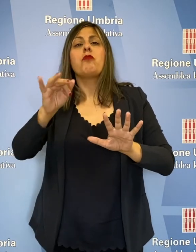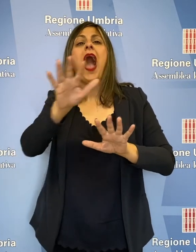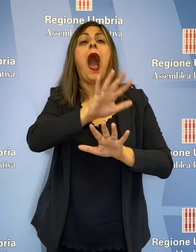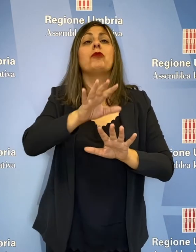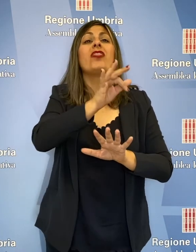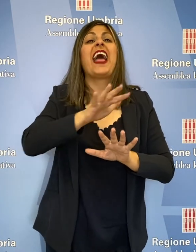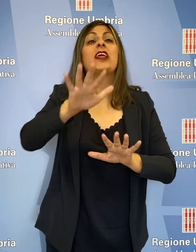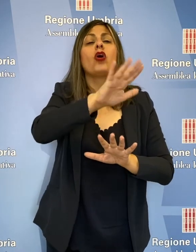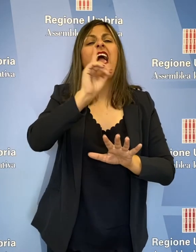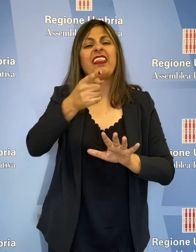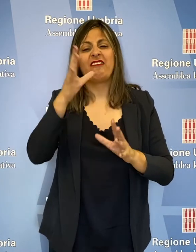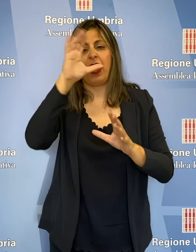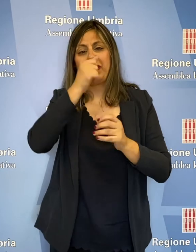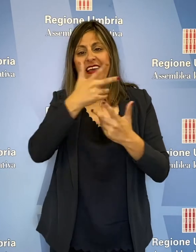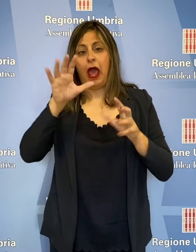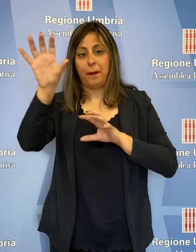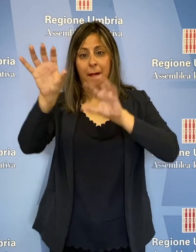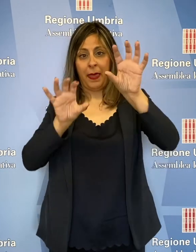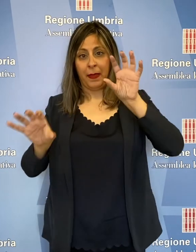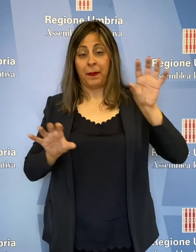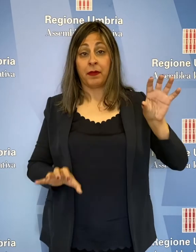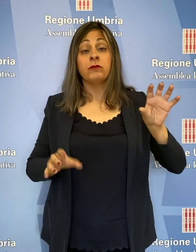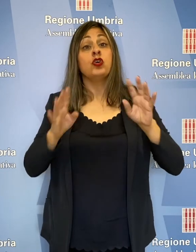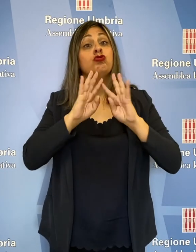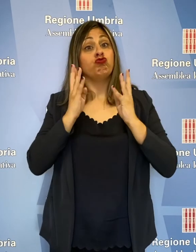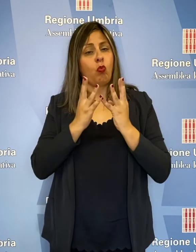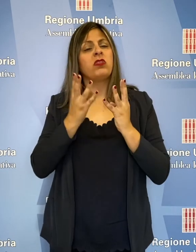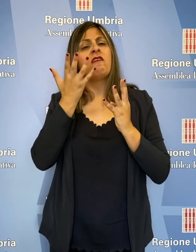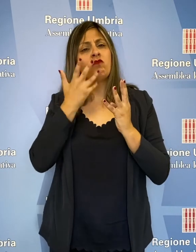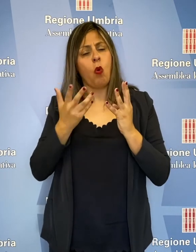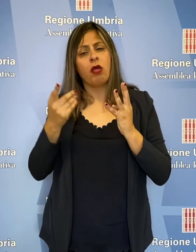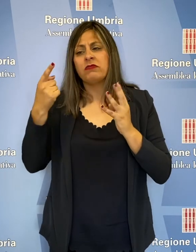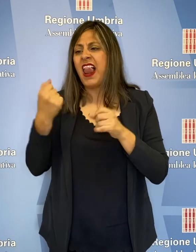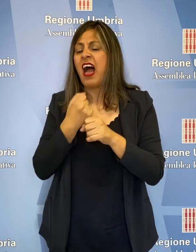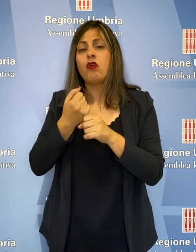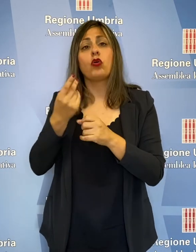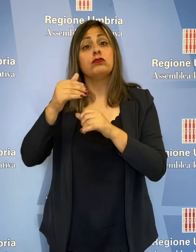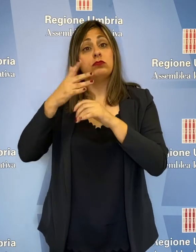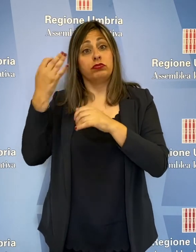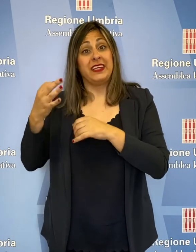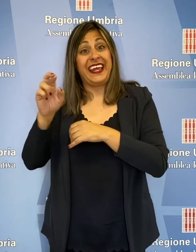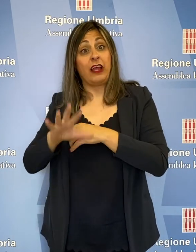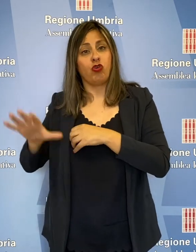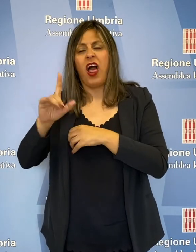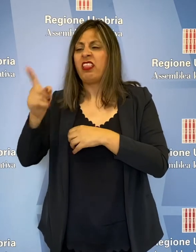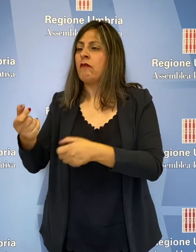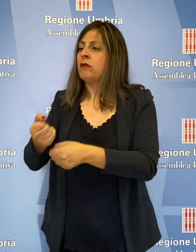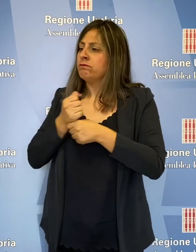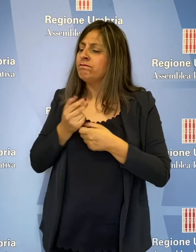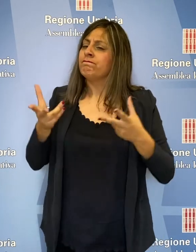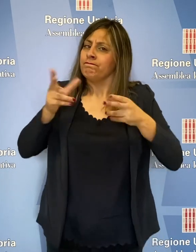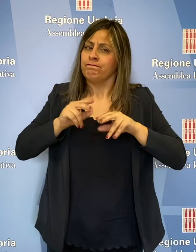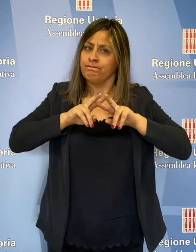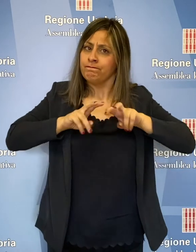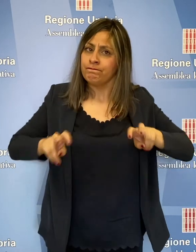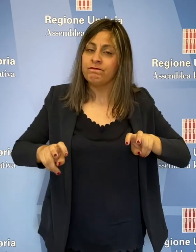riprendere il lavoro fin qui fatto dalle strutture regionali, verificarne la fattibilità giuridica e finanziaria e ripartire con un nuovo iter